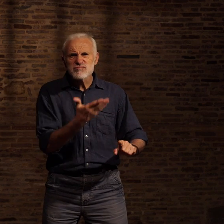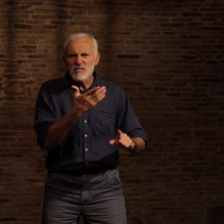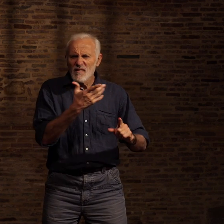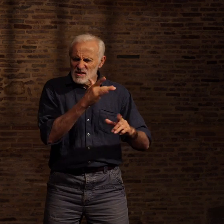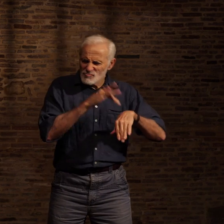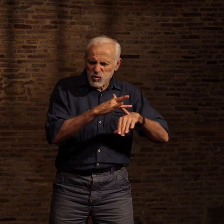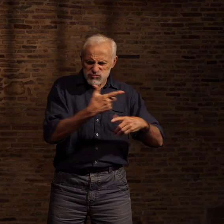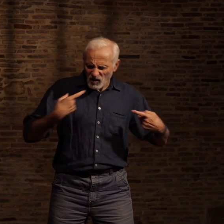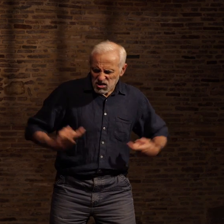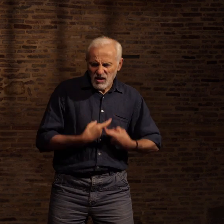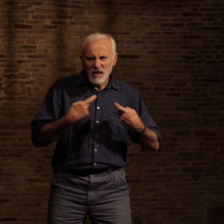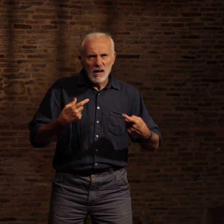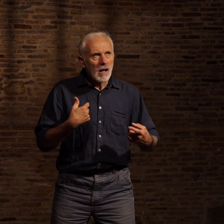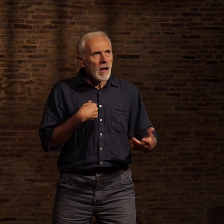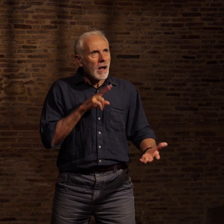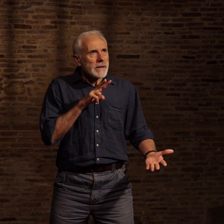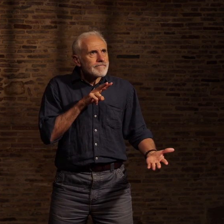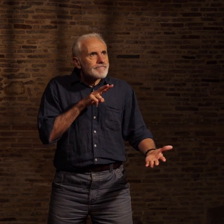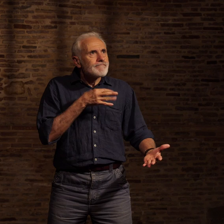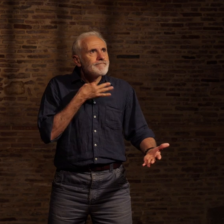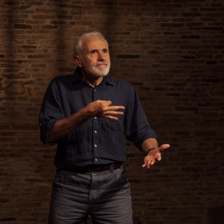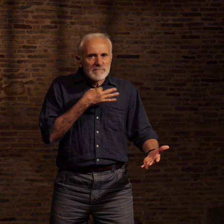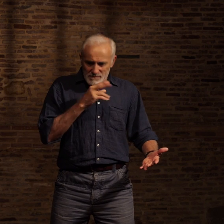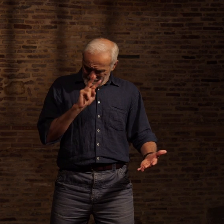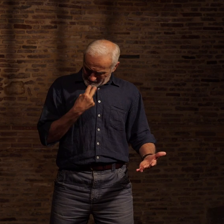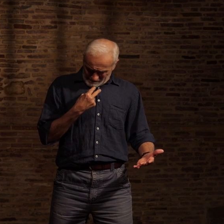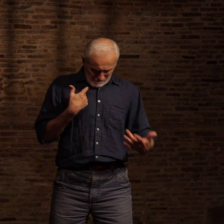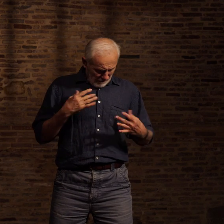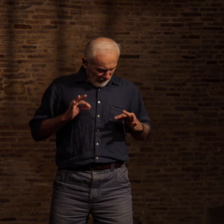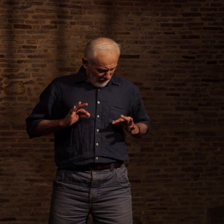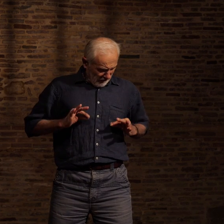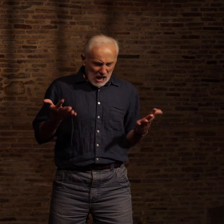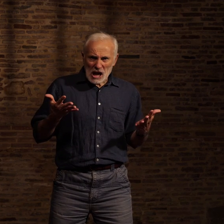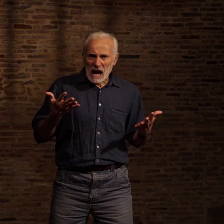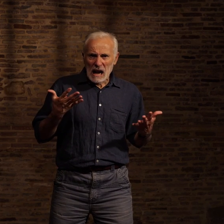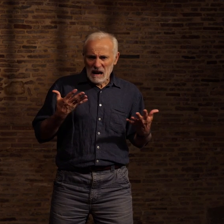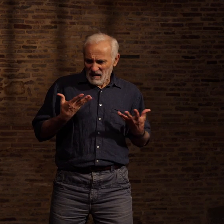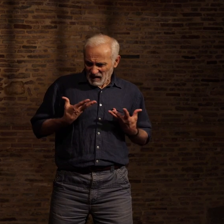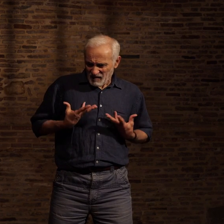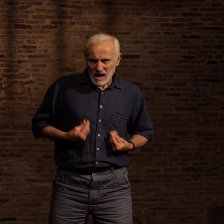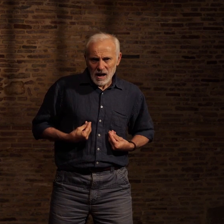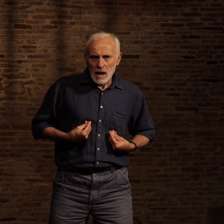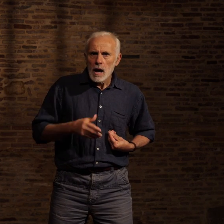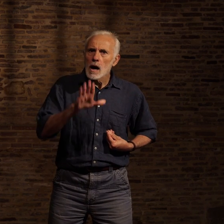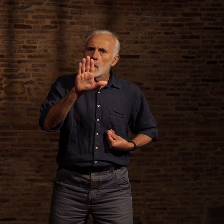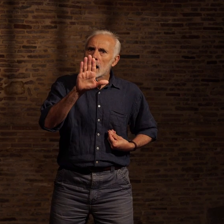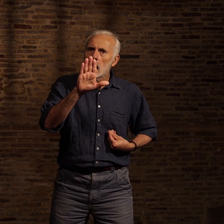Une vulnérabilité. À quoi se mêlait autre chose encore. De la fierté. Et un